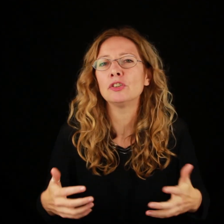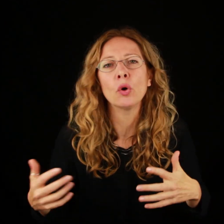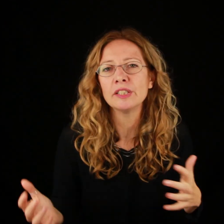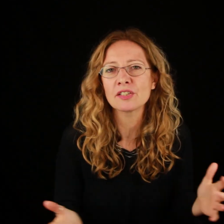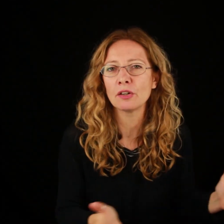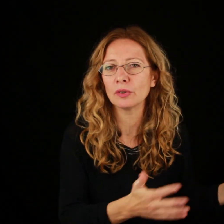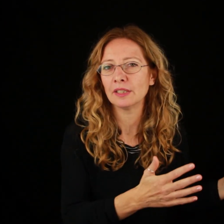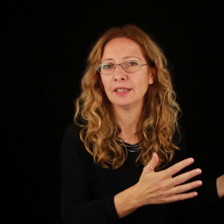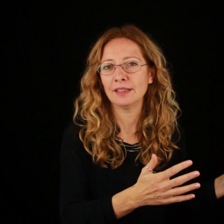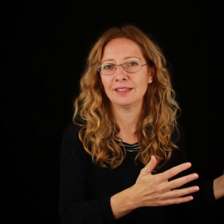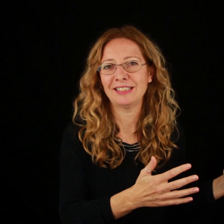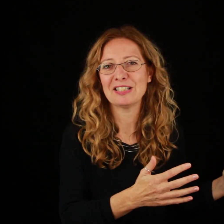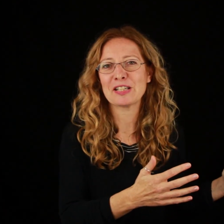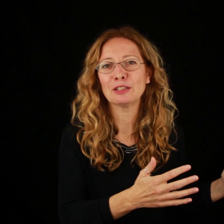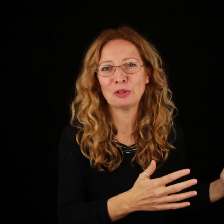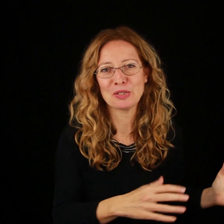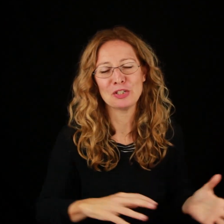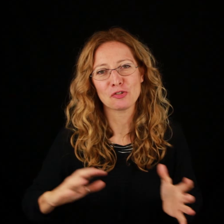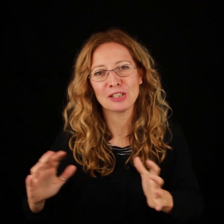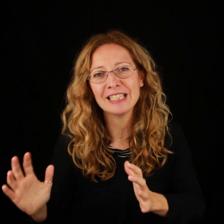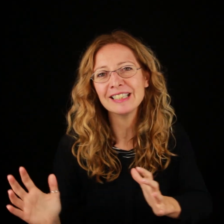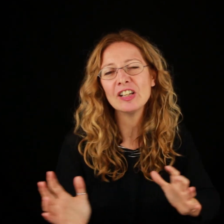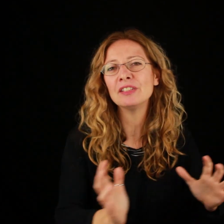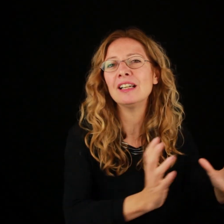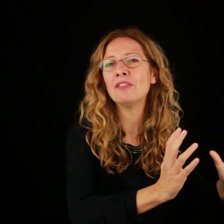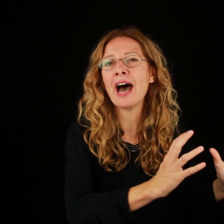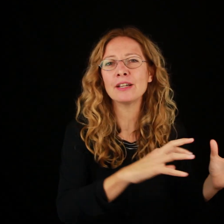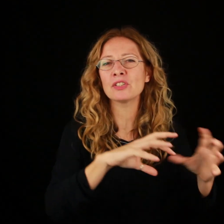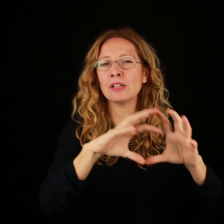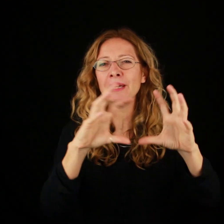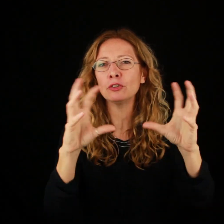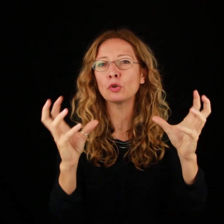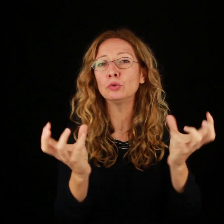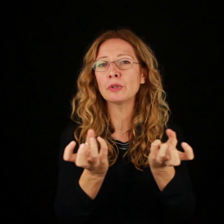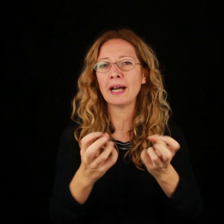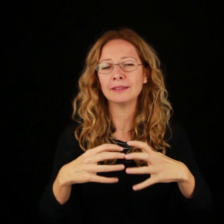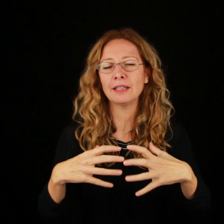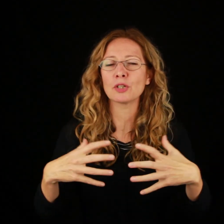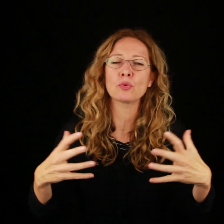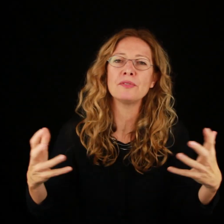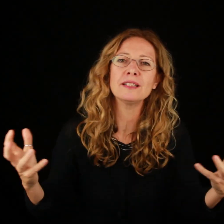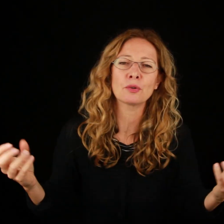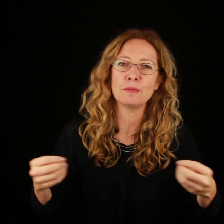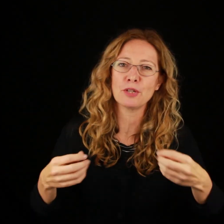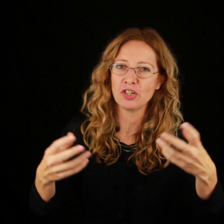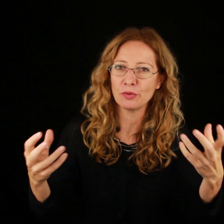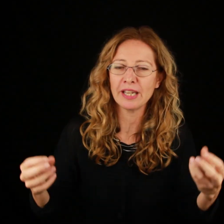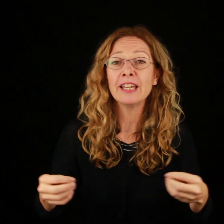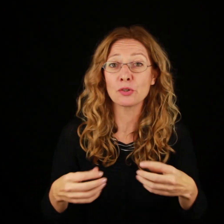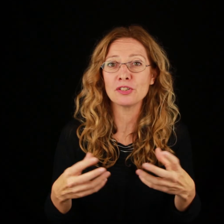toglierselo dalle scatole, come si dice, cioè di levare questo elemento conturbante da una sua vita così piacevole e così